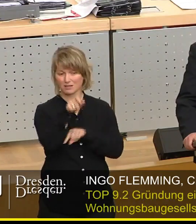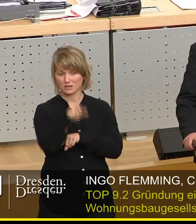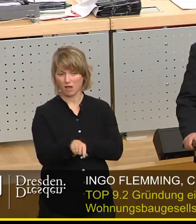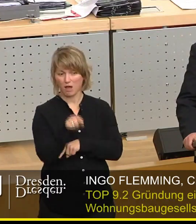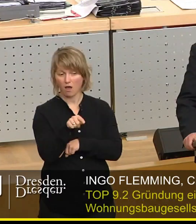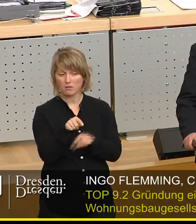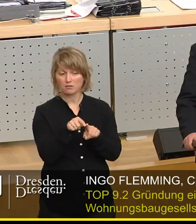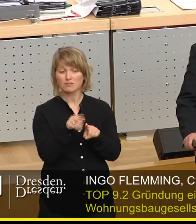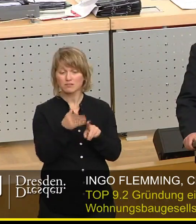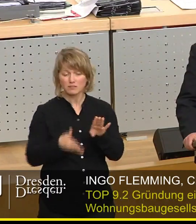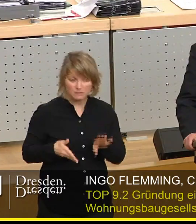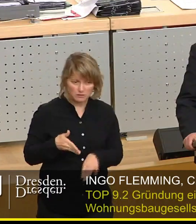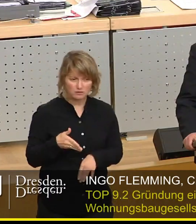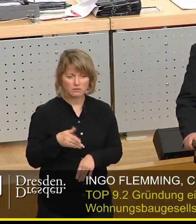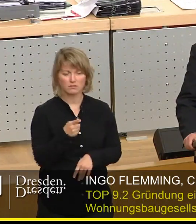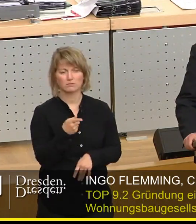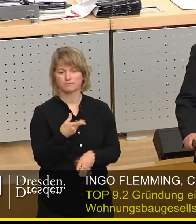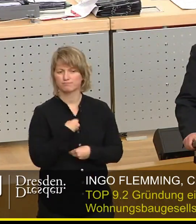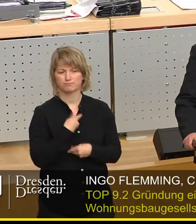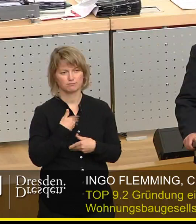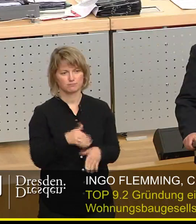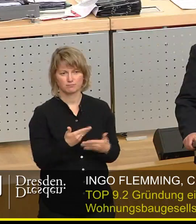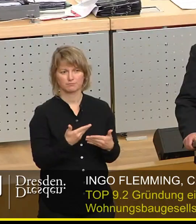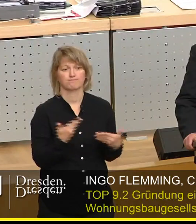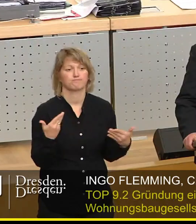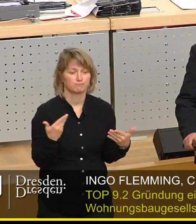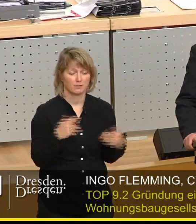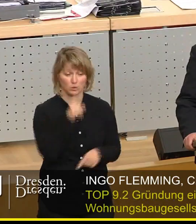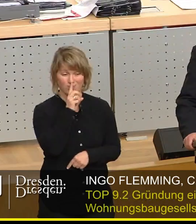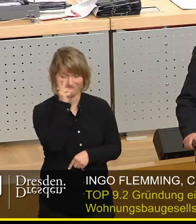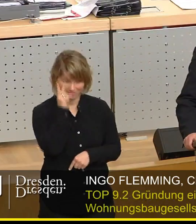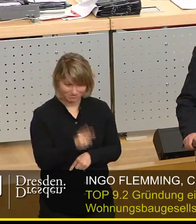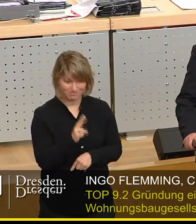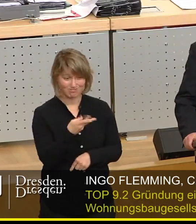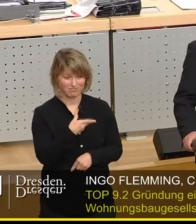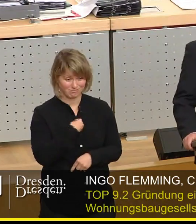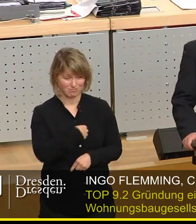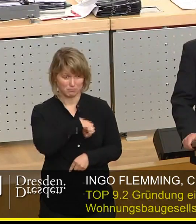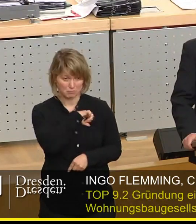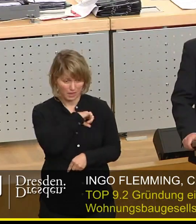zum Zuge gekommen ist. Dann hätte er nämlich gezeigt,